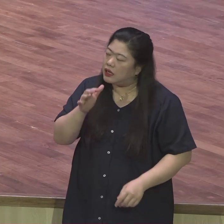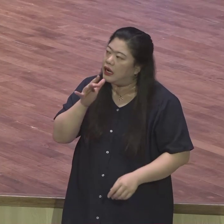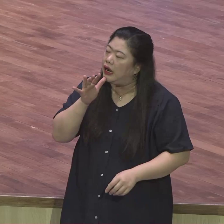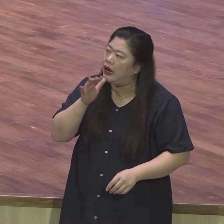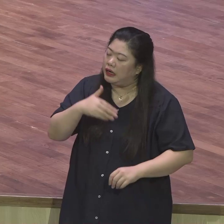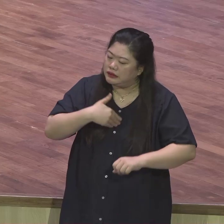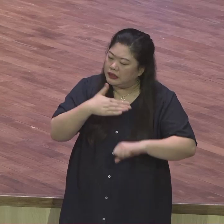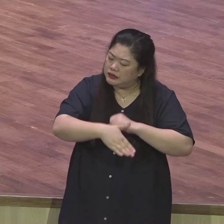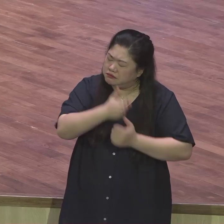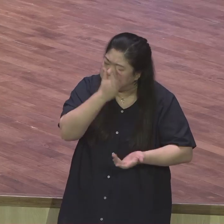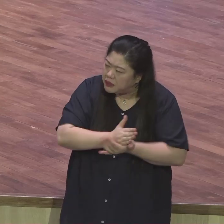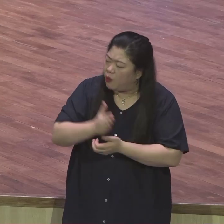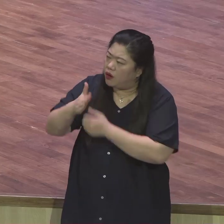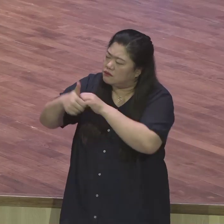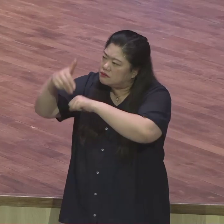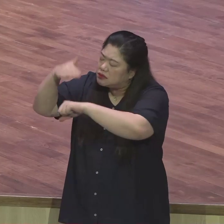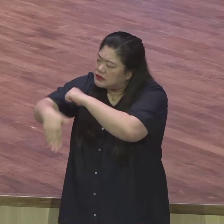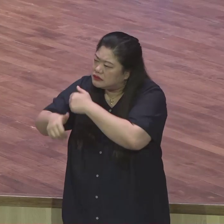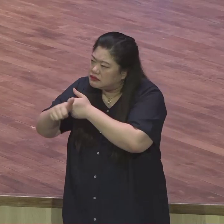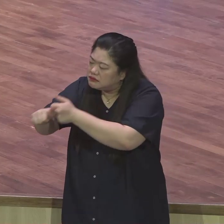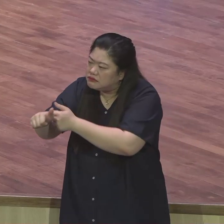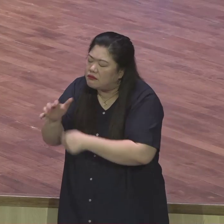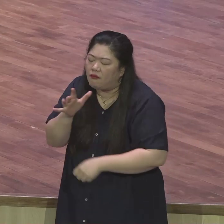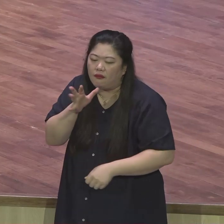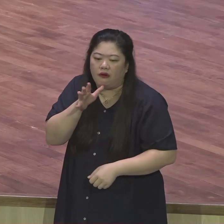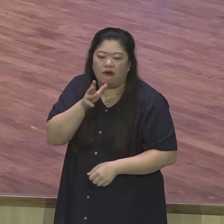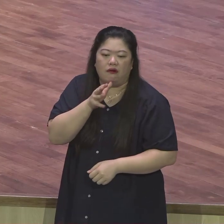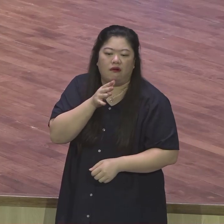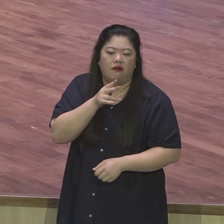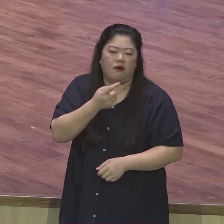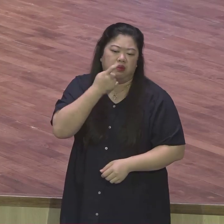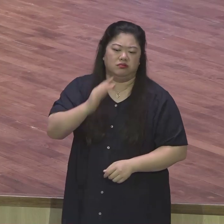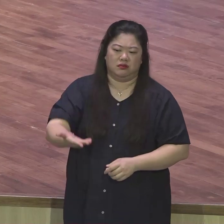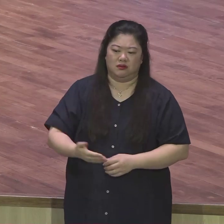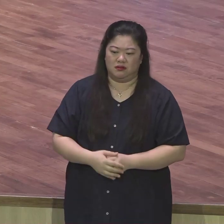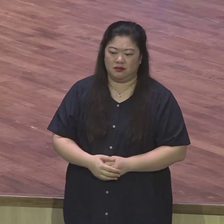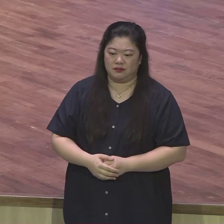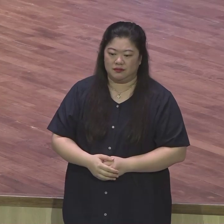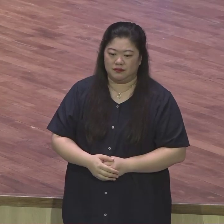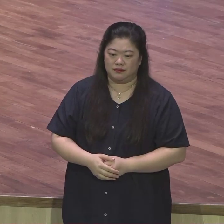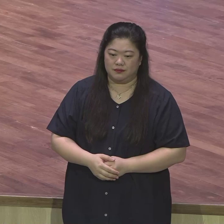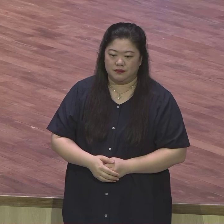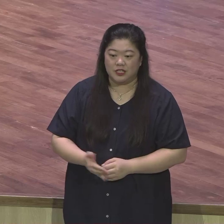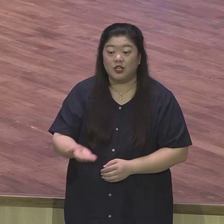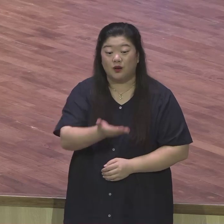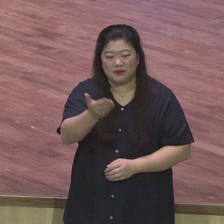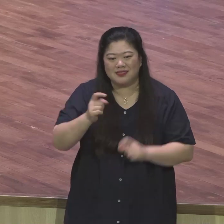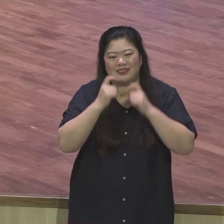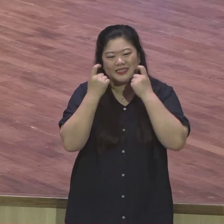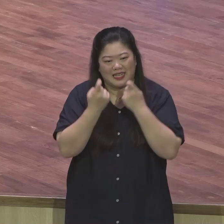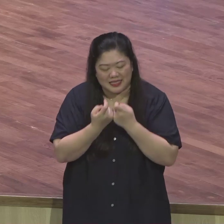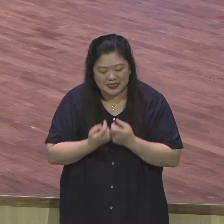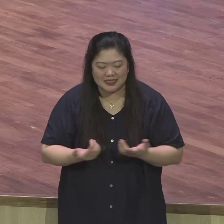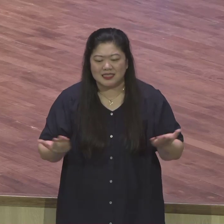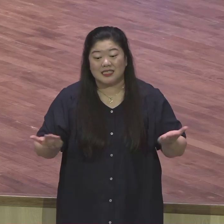마찬가지입니다. 지금 여러분의 상황 행편 여러 개개인이 다 있습니다. 속지 마시기 바랍니다.